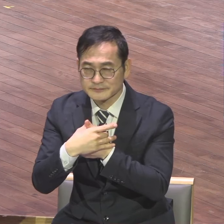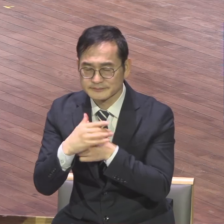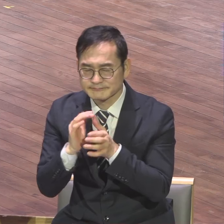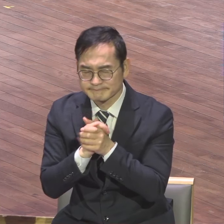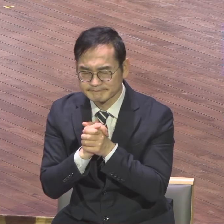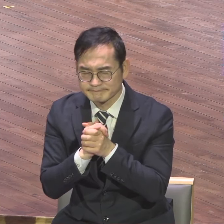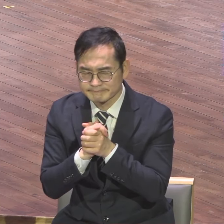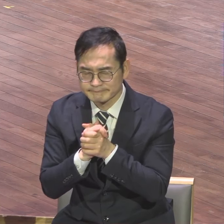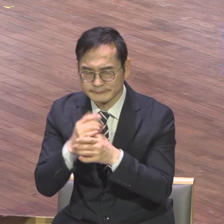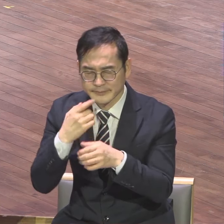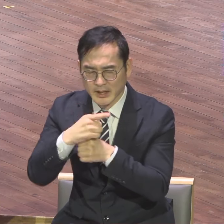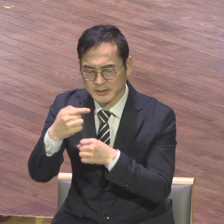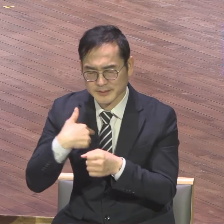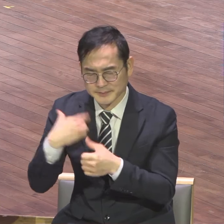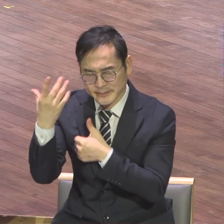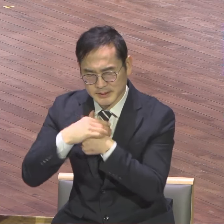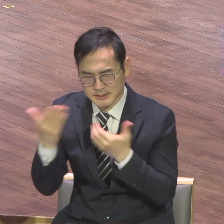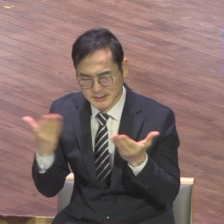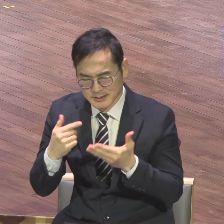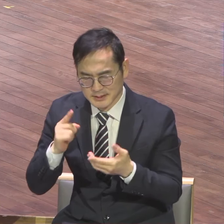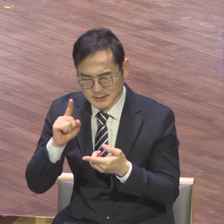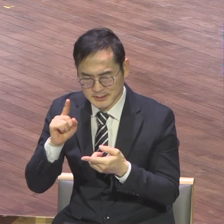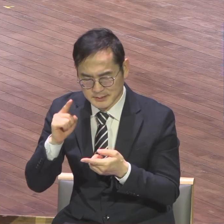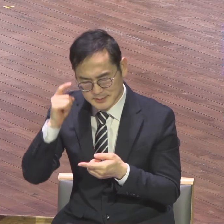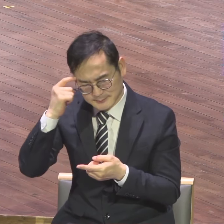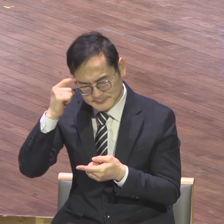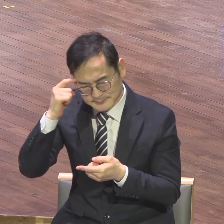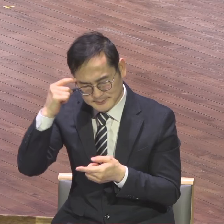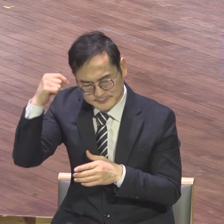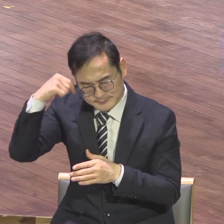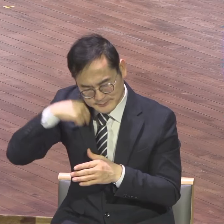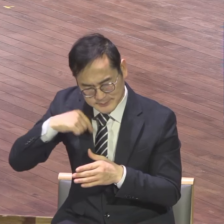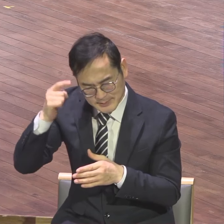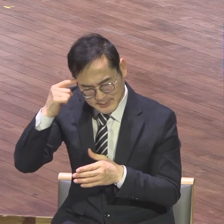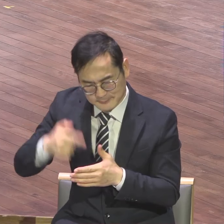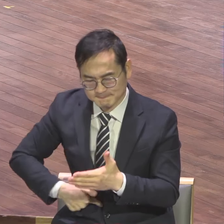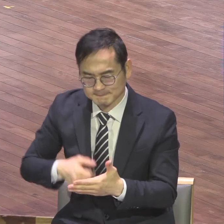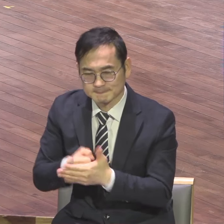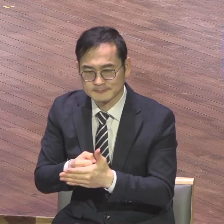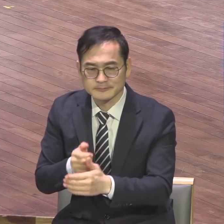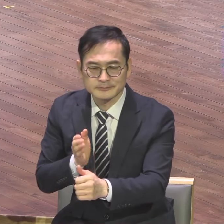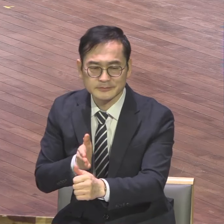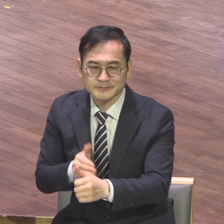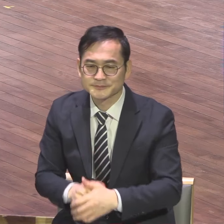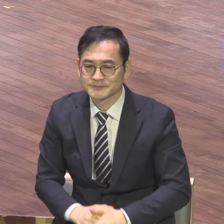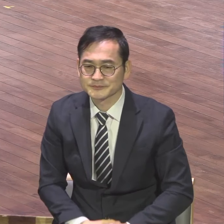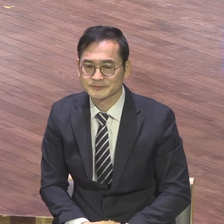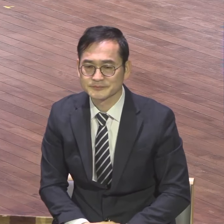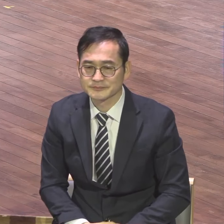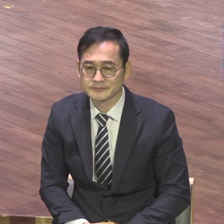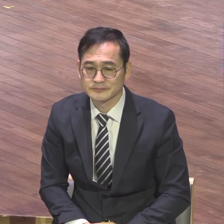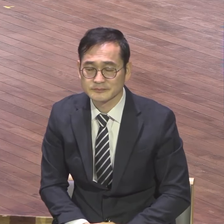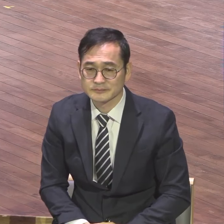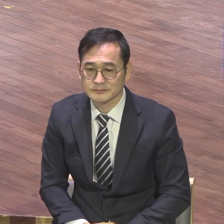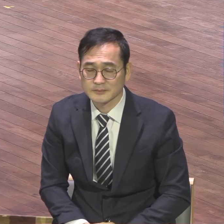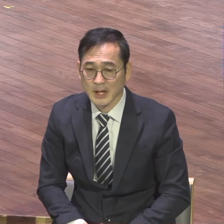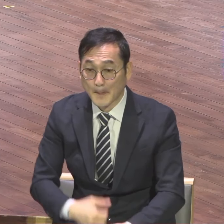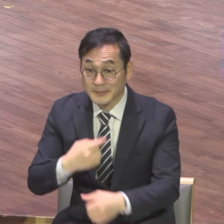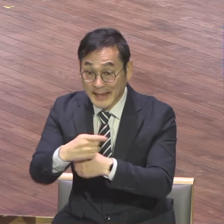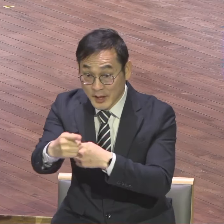되길 바랍니다. 우리 교회는 새해에 청직이 발표를 하지 않습니다. 한 달 전에, 딱 한 달 전에 미리